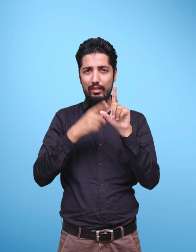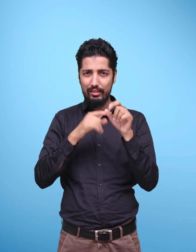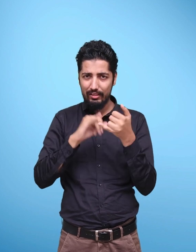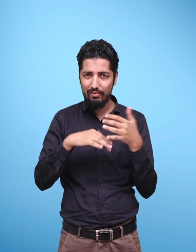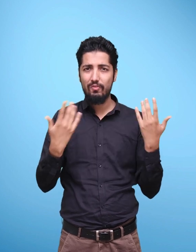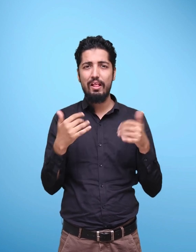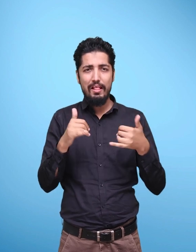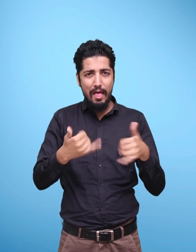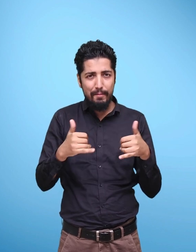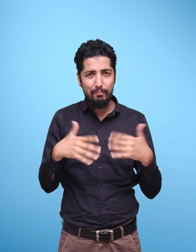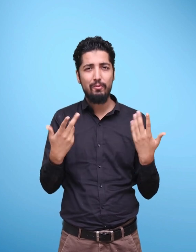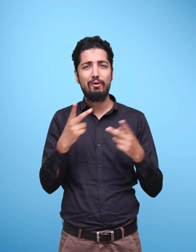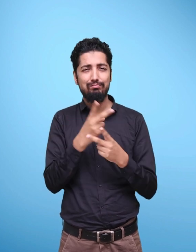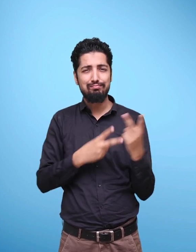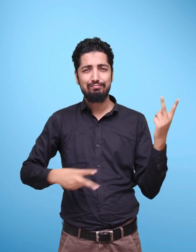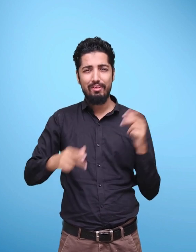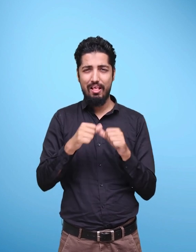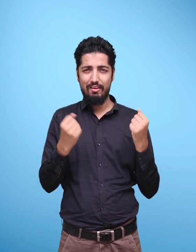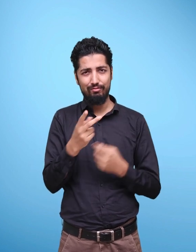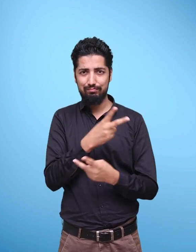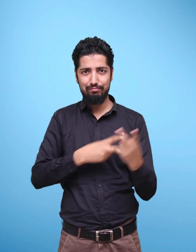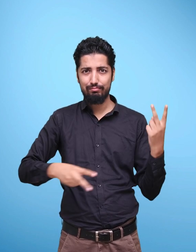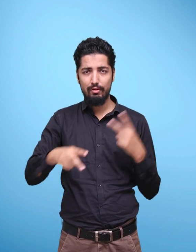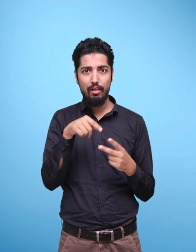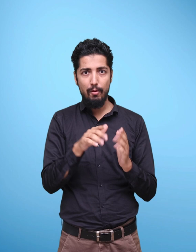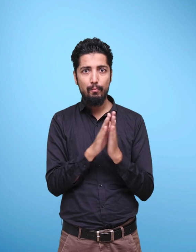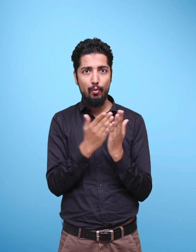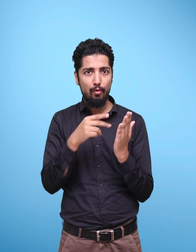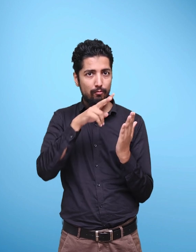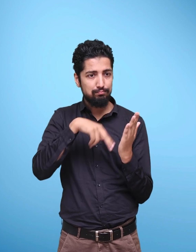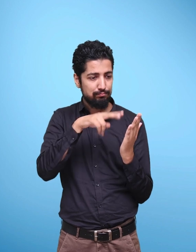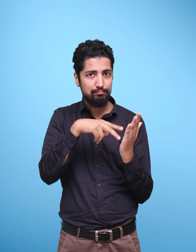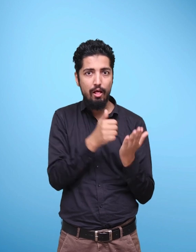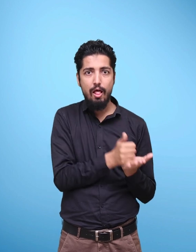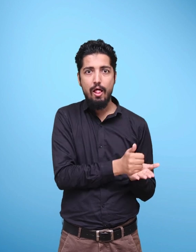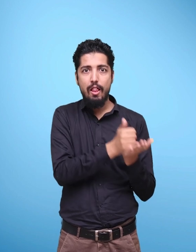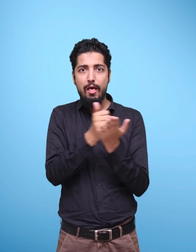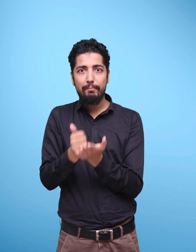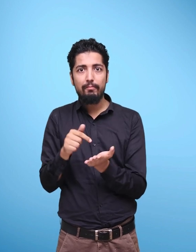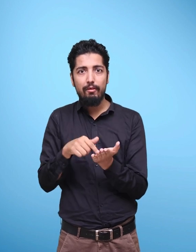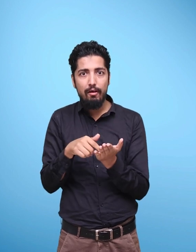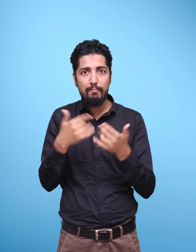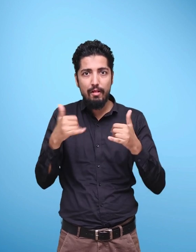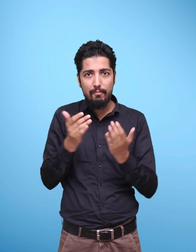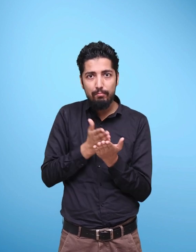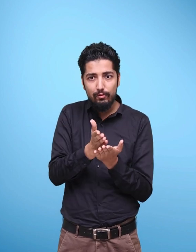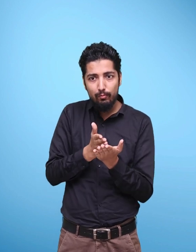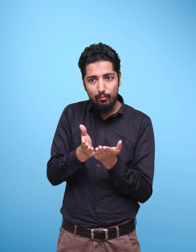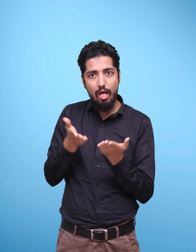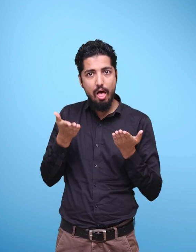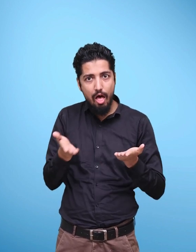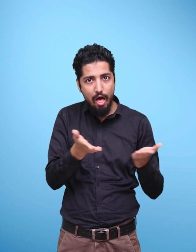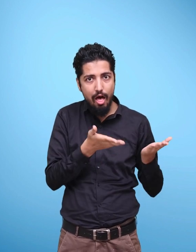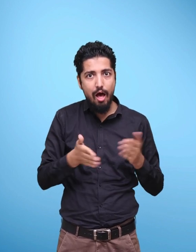integrating play-way methods of learning through toys, games and a variety of other activities. It includes questions